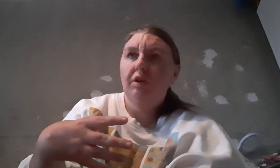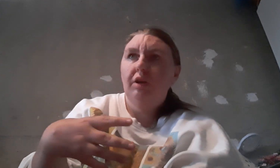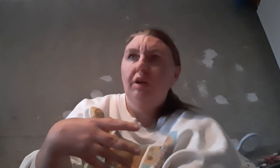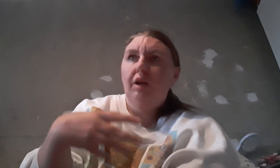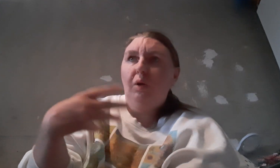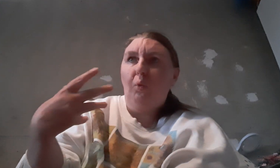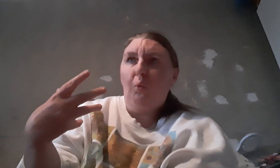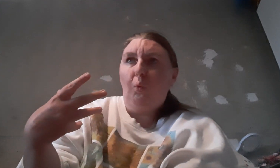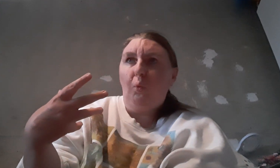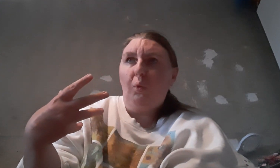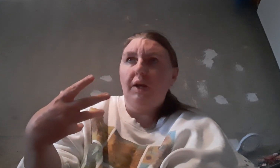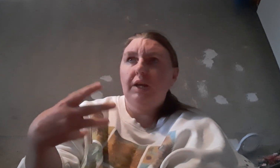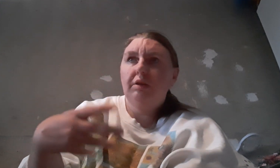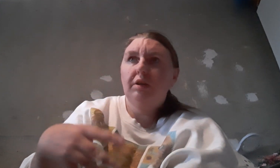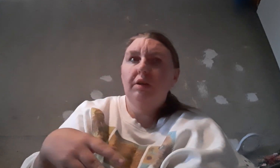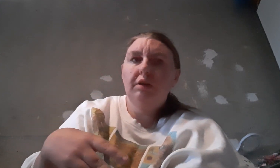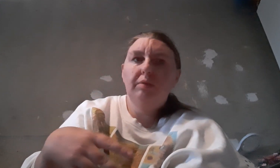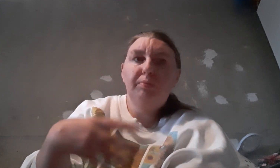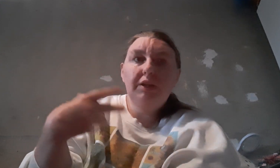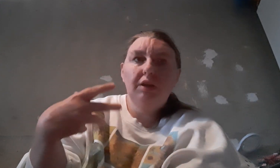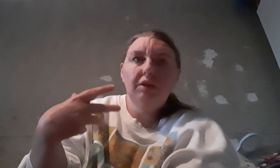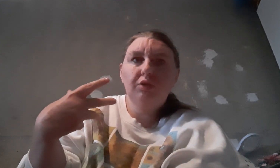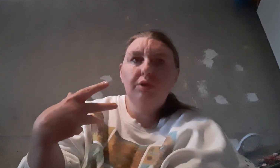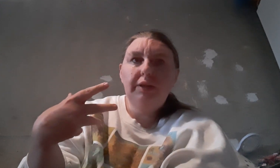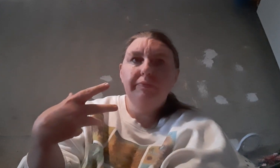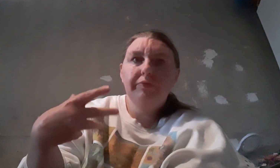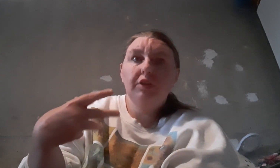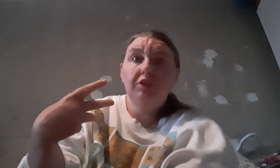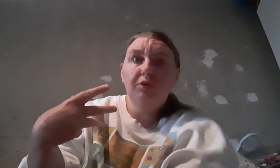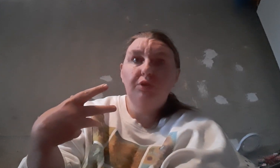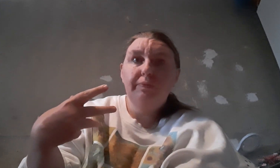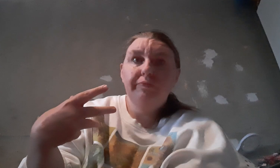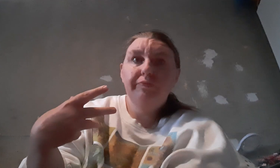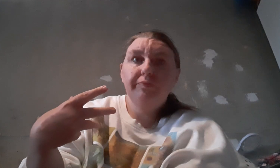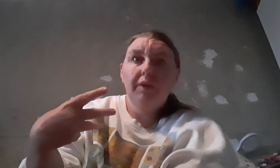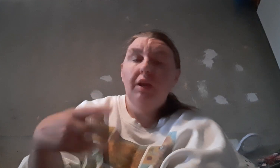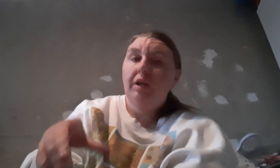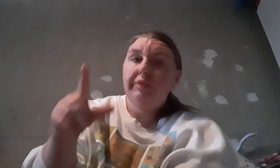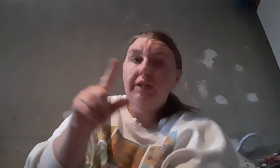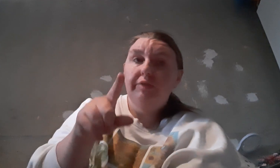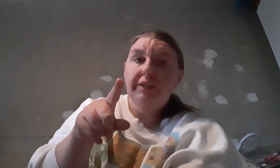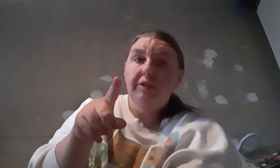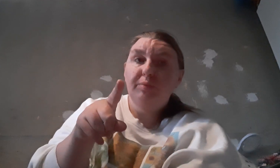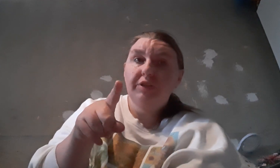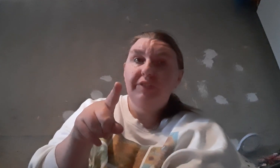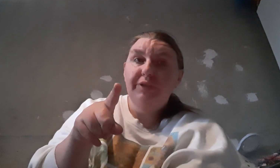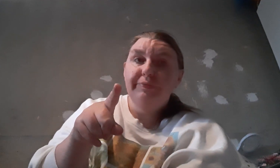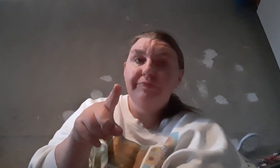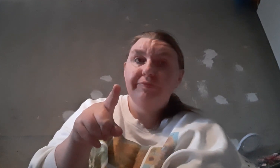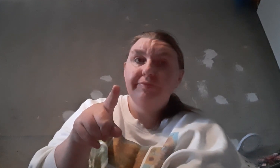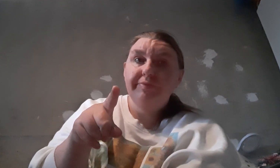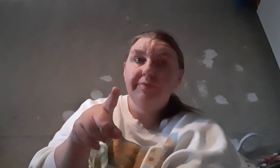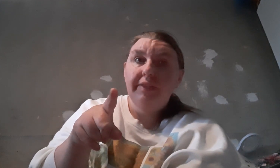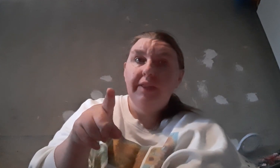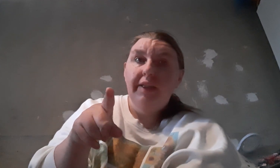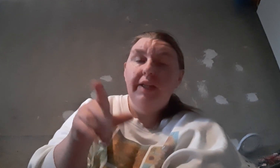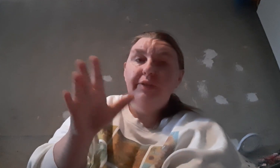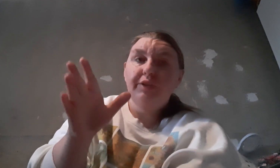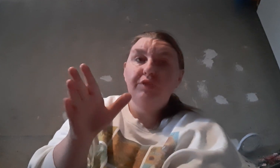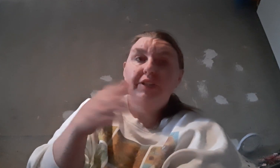big colis que j'ai reçu d'aller voir ça une prochaine vidéo sur ce que fais